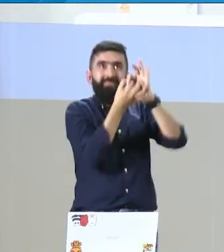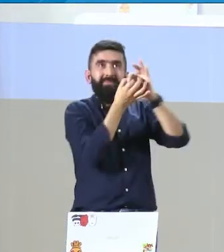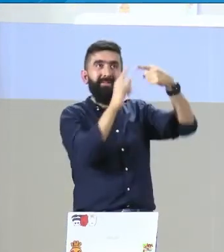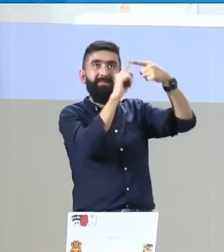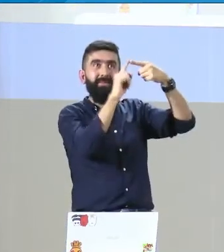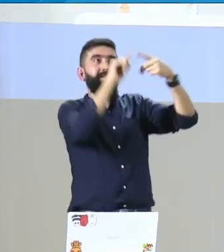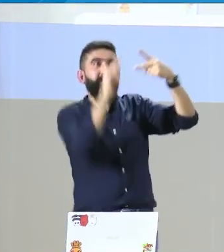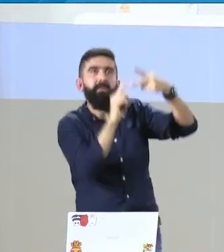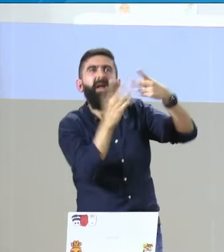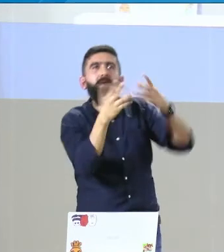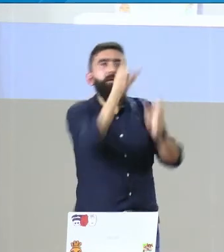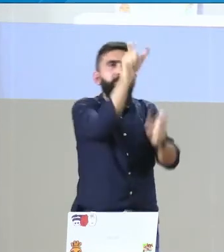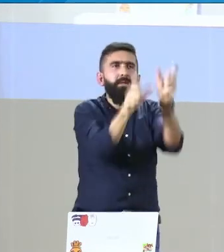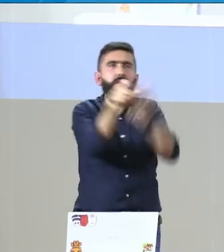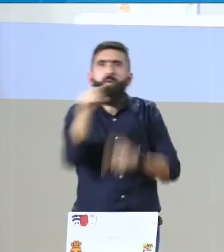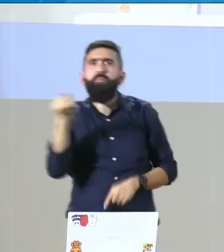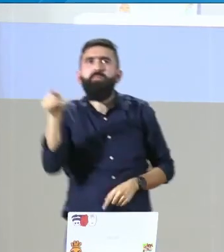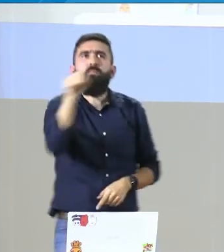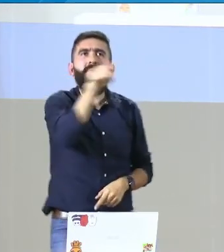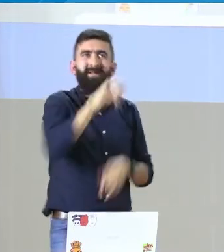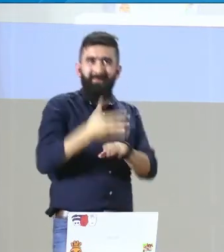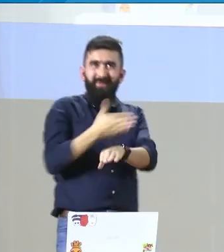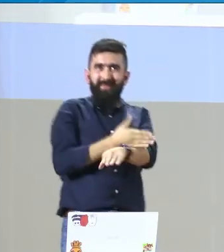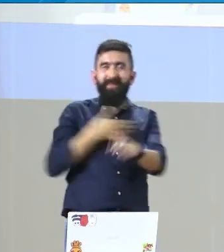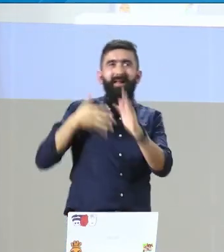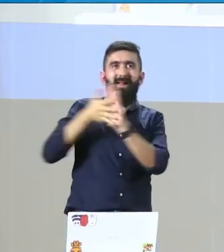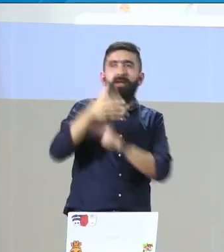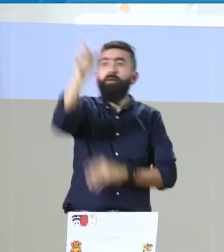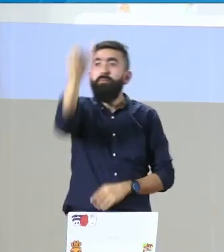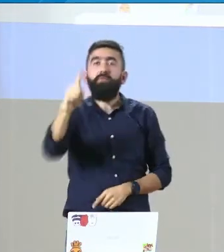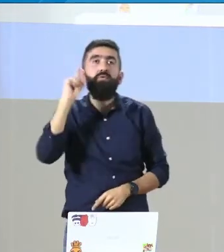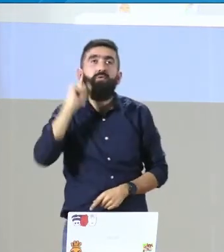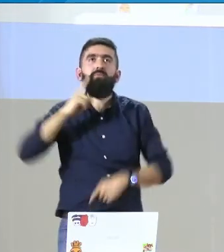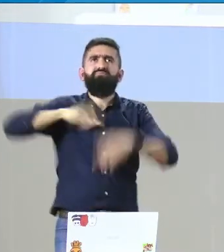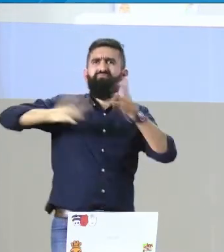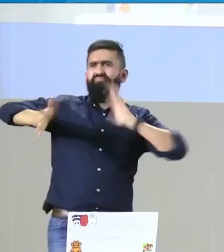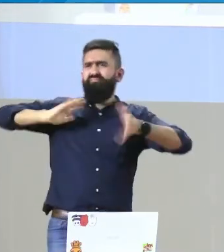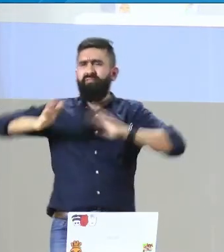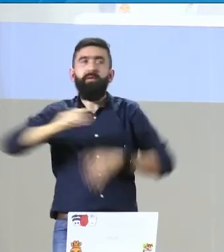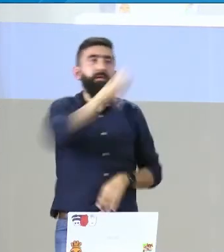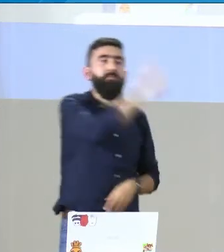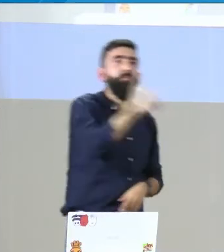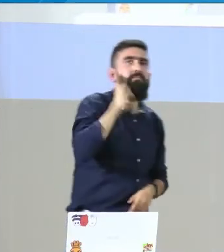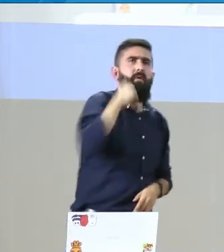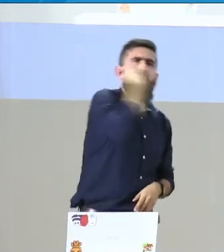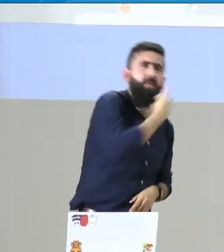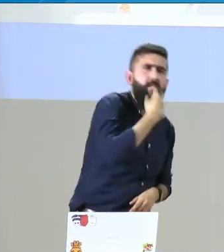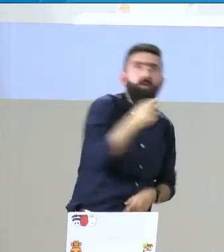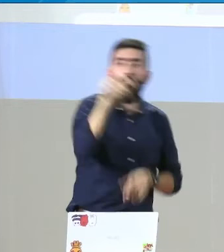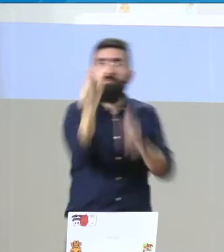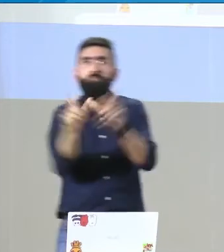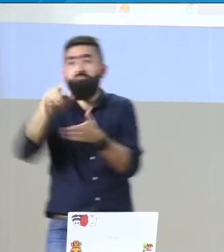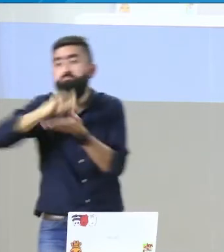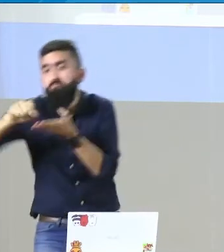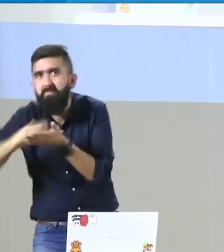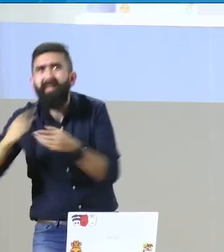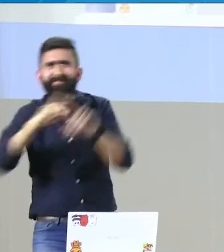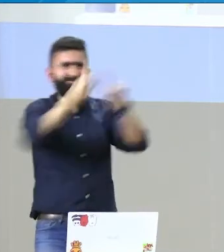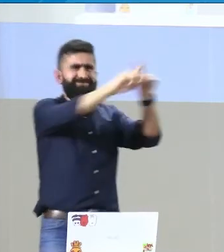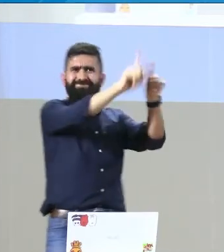va muy unida a la primera y es esto que habíamos hablado anteriormente. Las personas sordas,